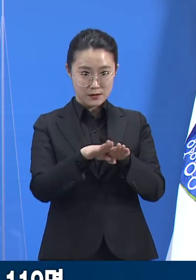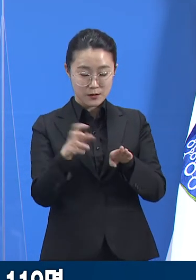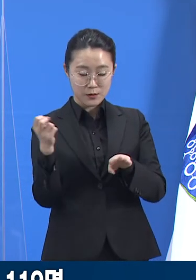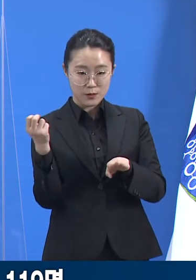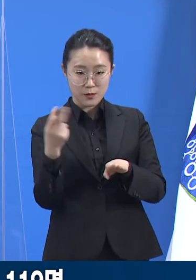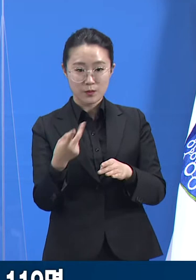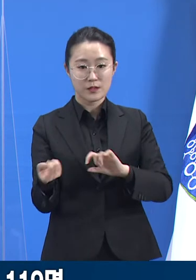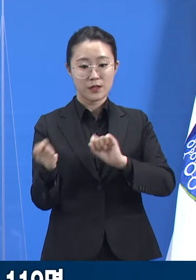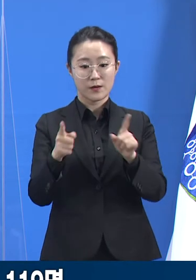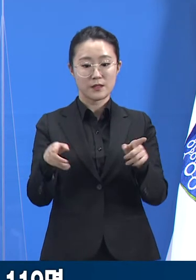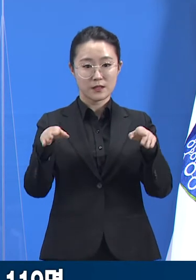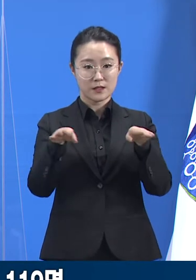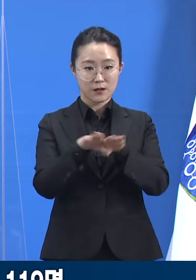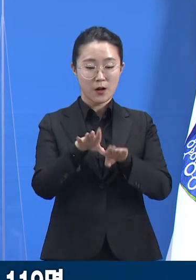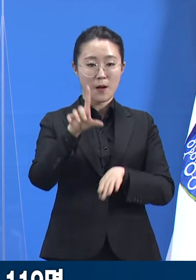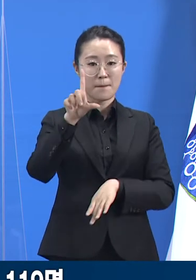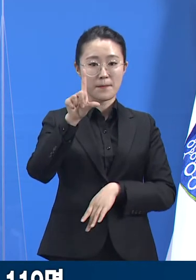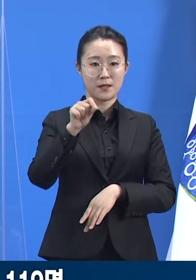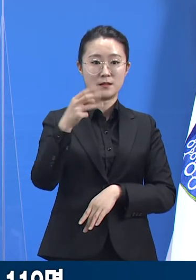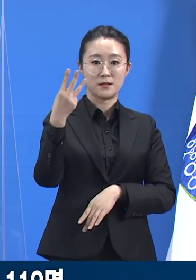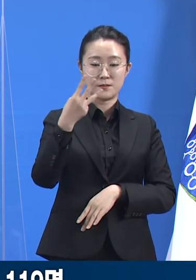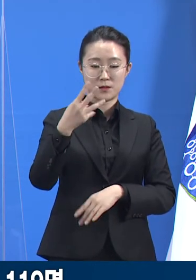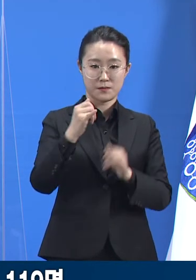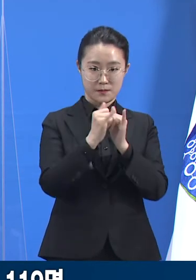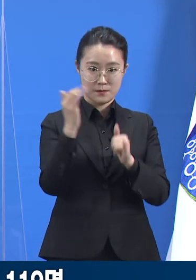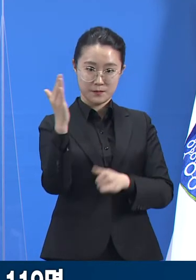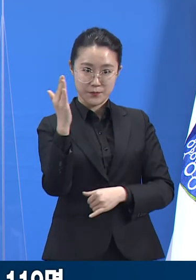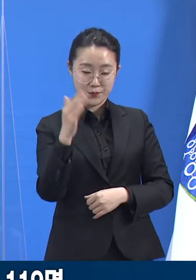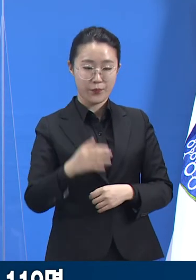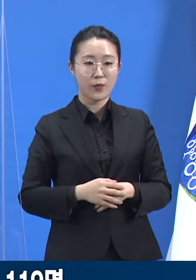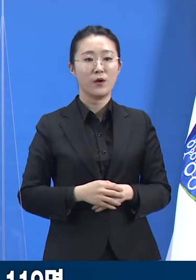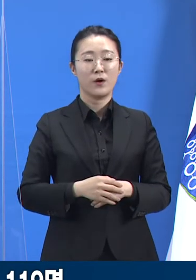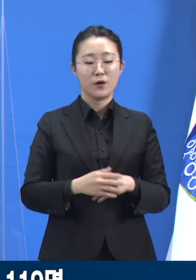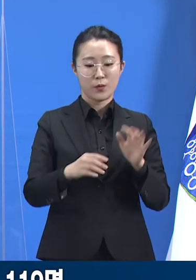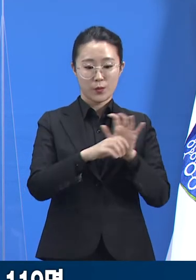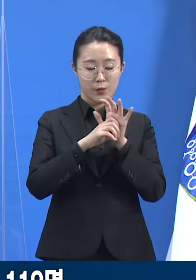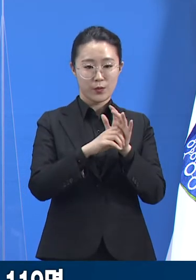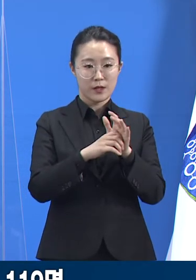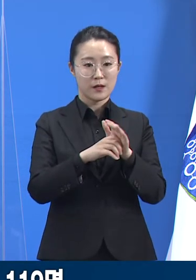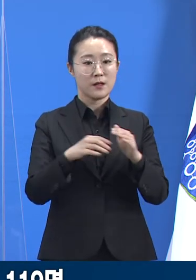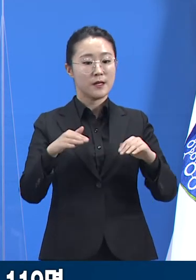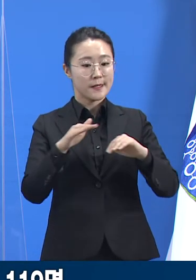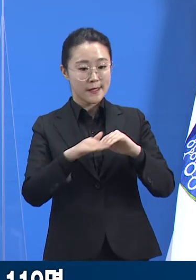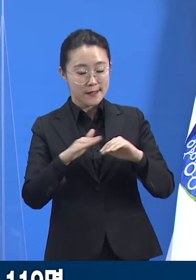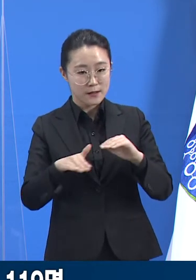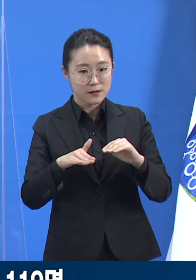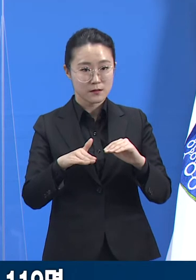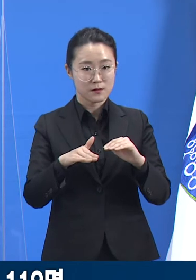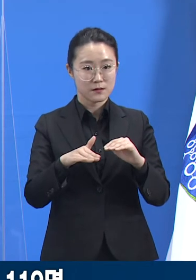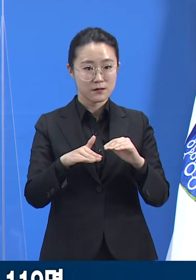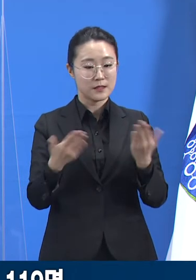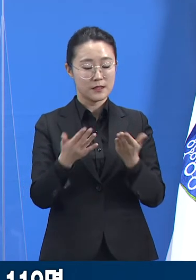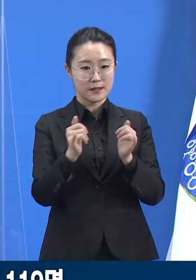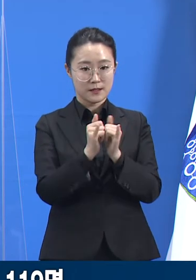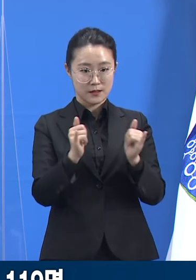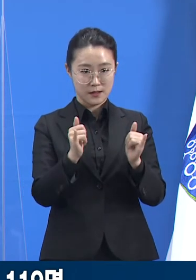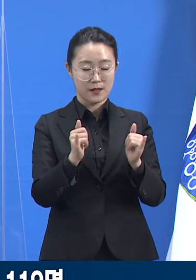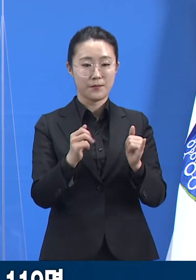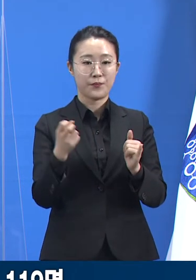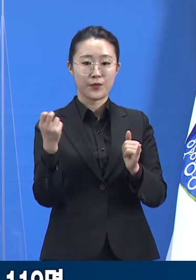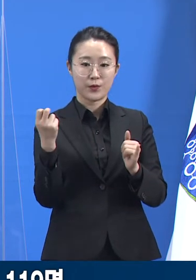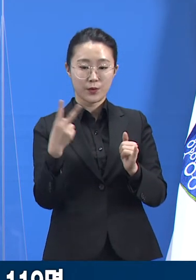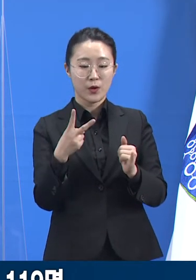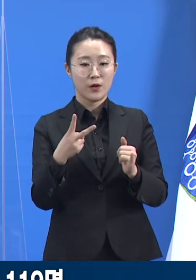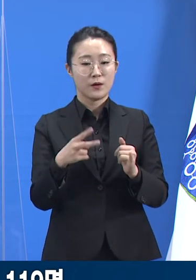,150명 코로나 1차 대응요원 1,526명 코로나 전담병원 3,44명